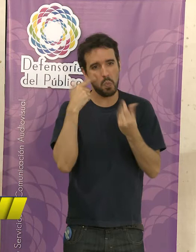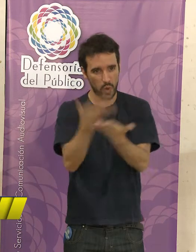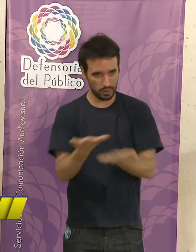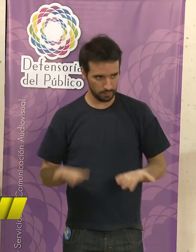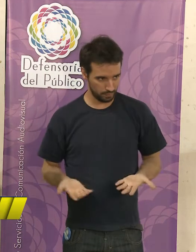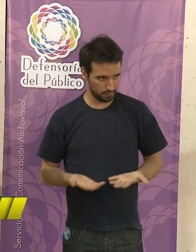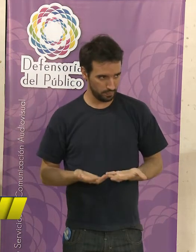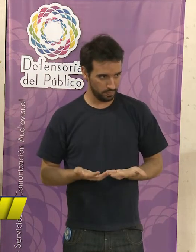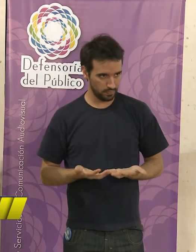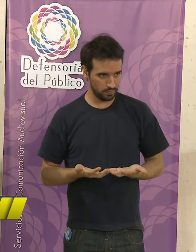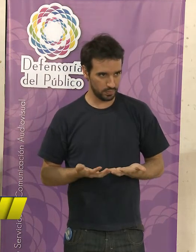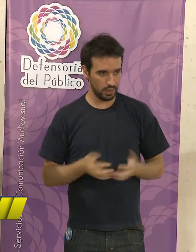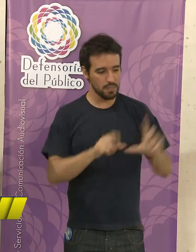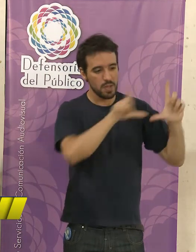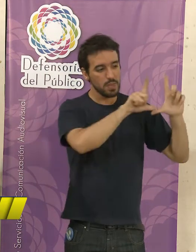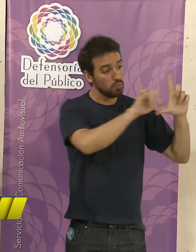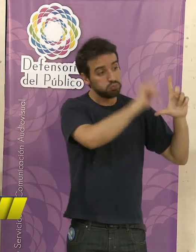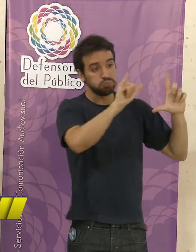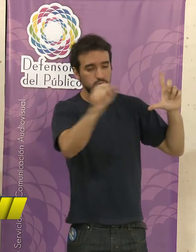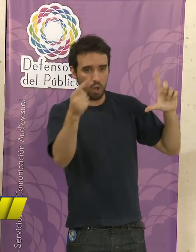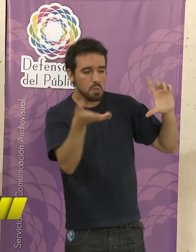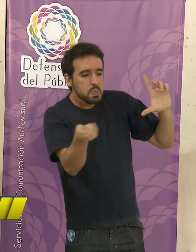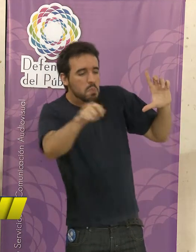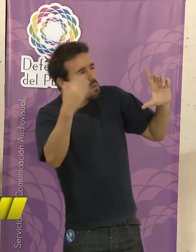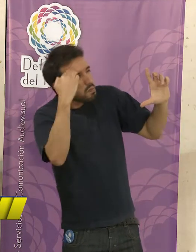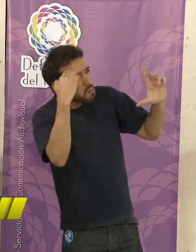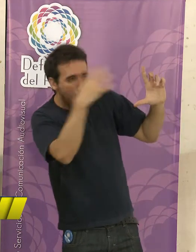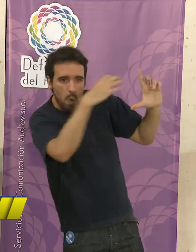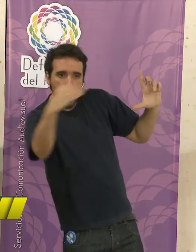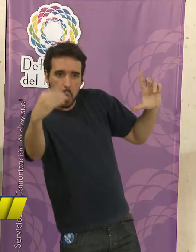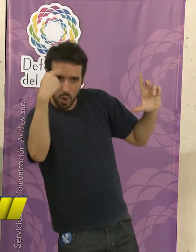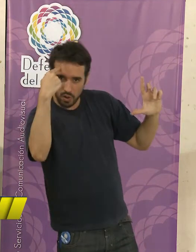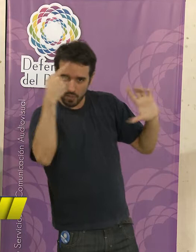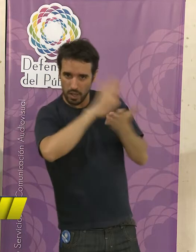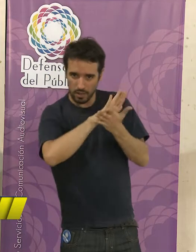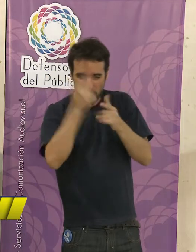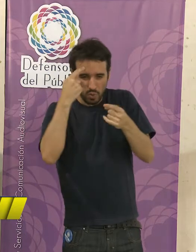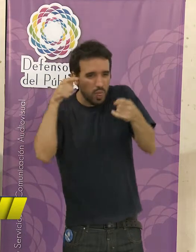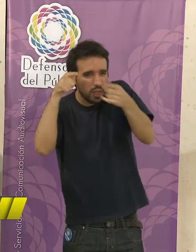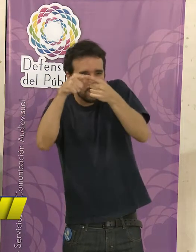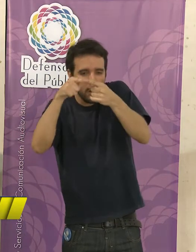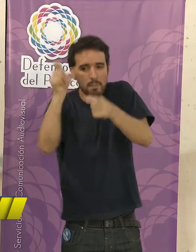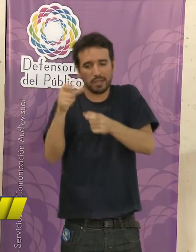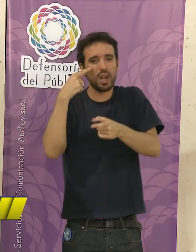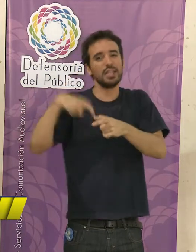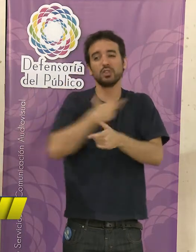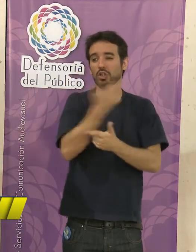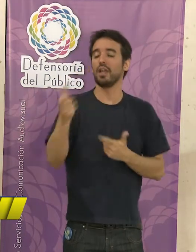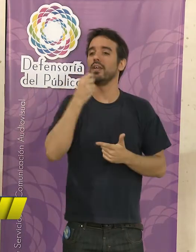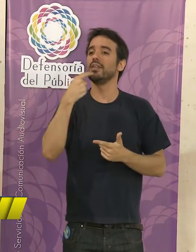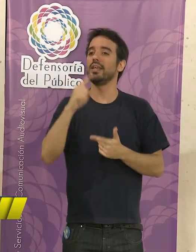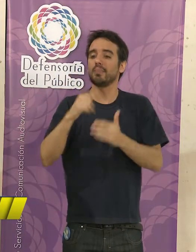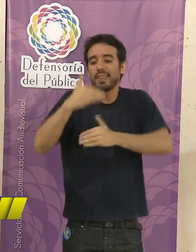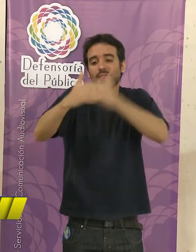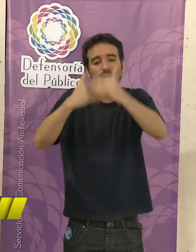Al incidir los medios en la forma de pensar de los ciudadanos y en su capacidad de decisión acerca de su destino personal y social, la selección y el